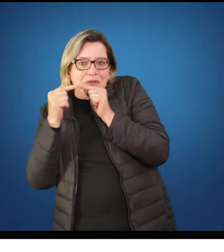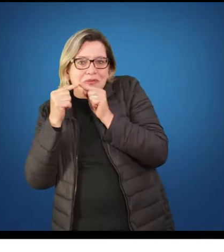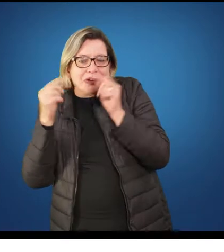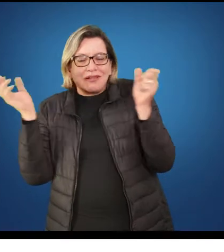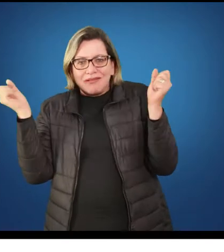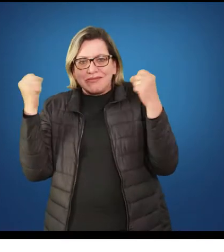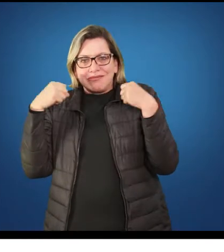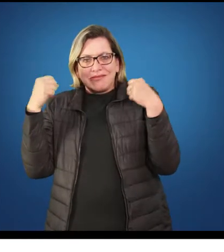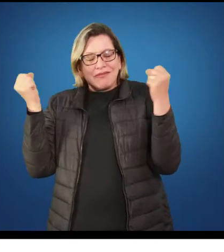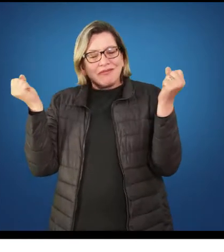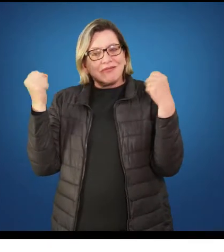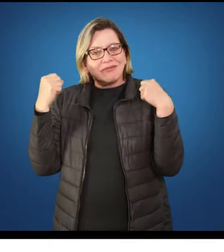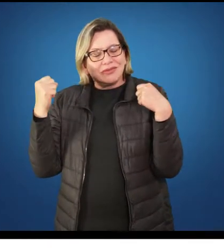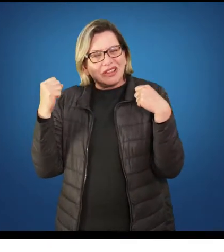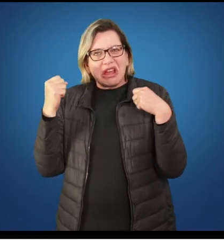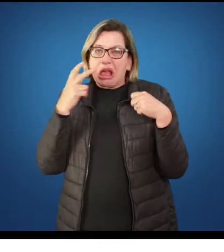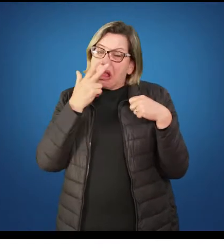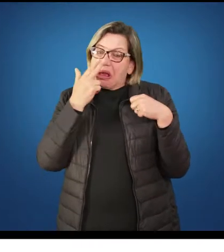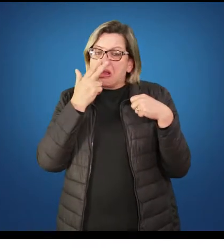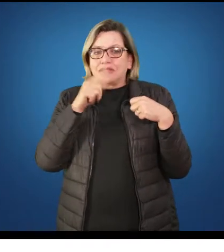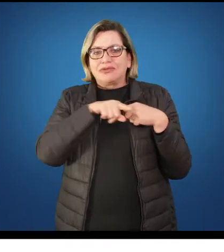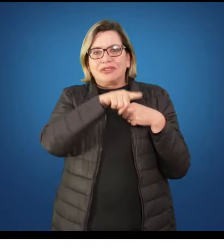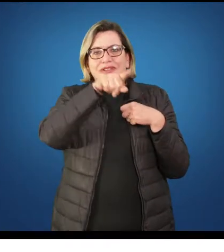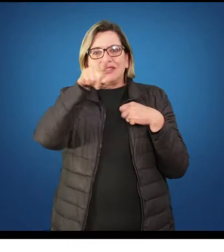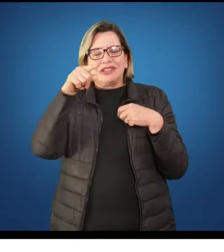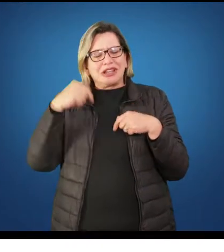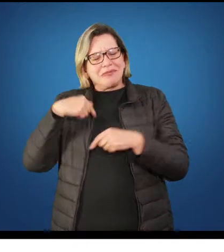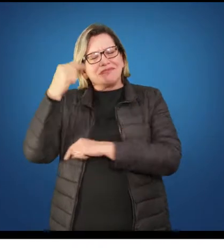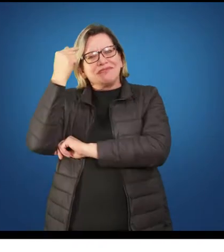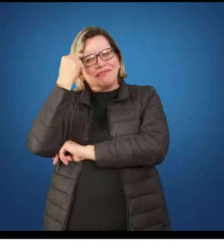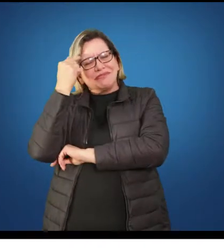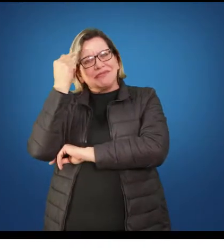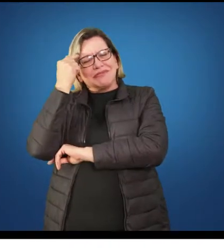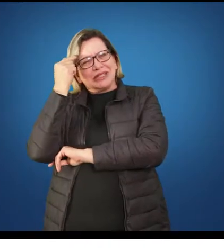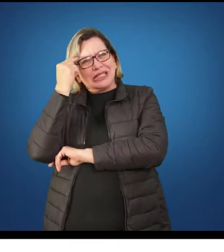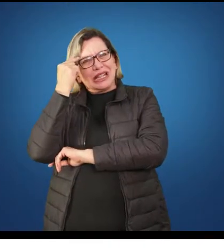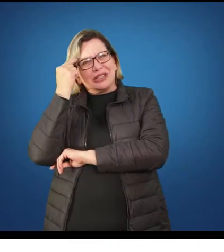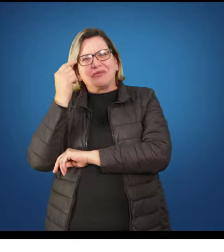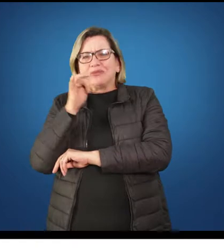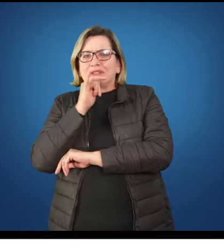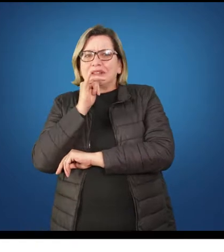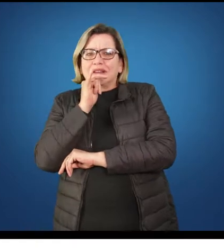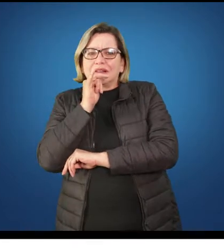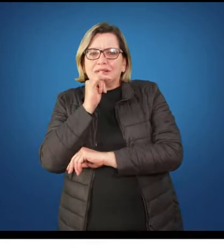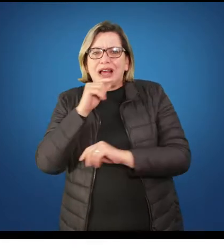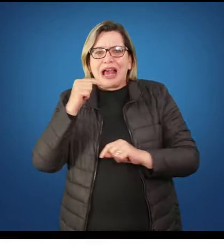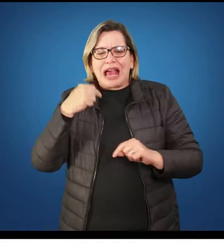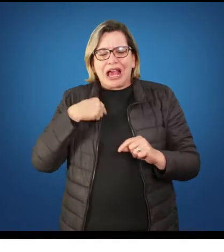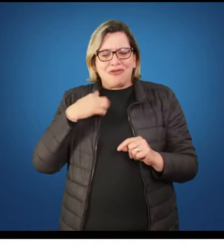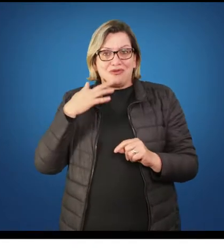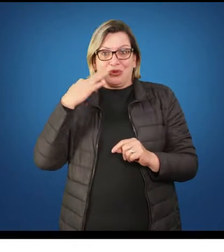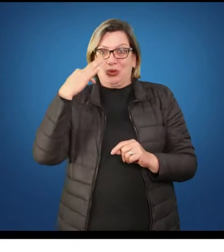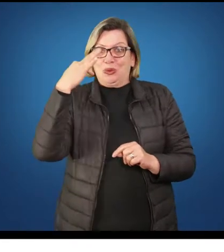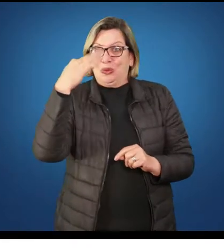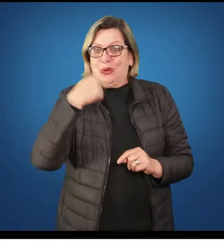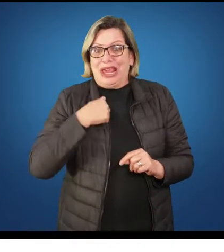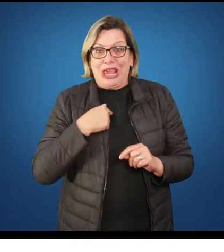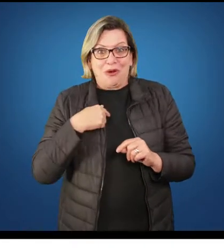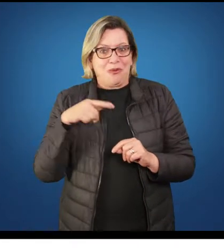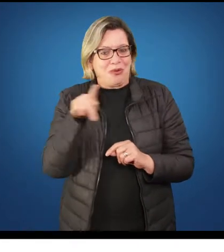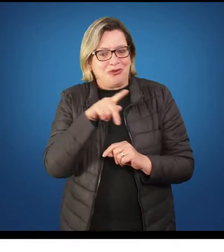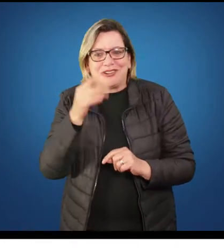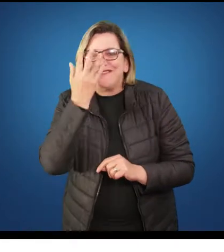Temos uma série de conceitos, de marcas que vamos produzindo em relação às crianças e adolescentes e que acabam